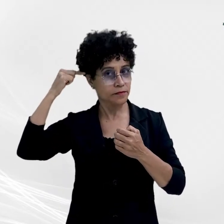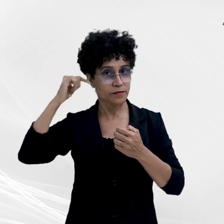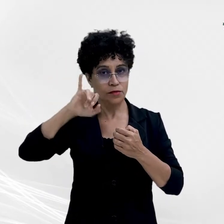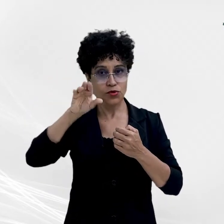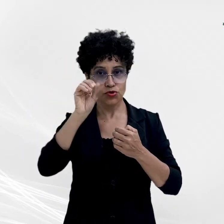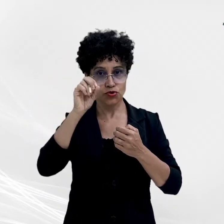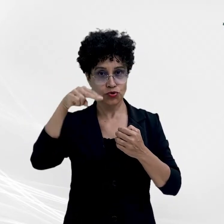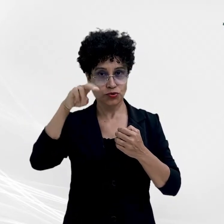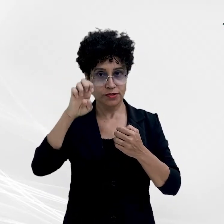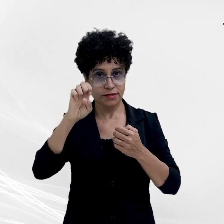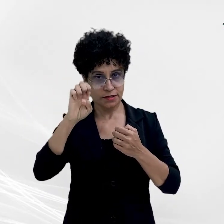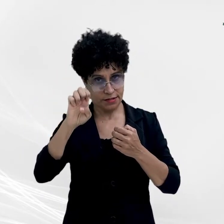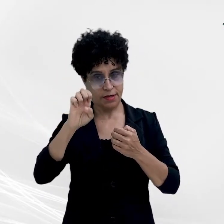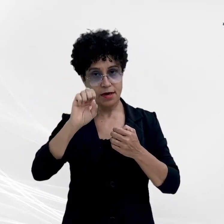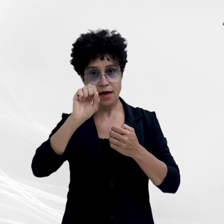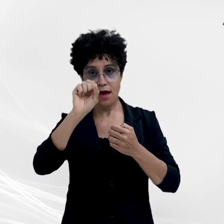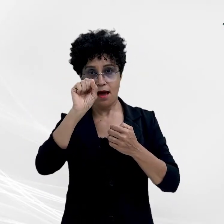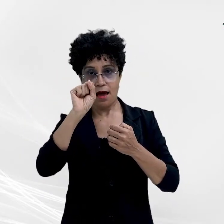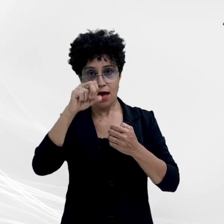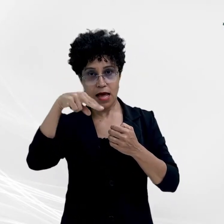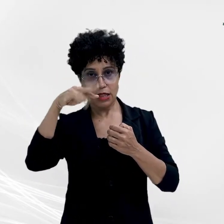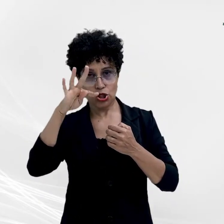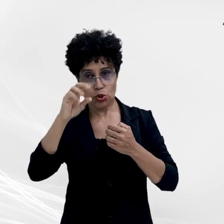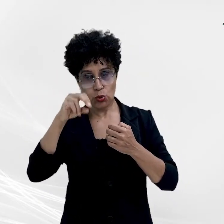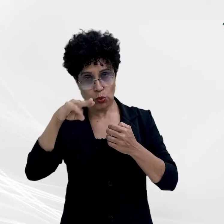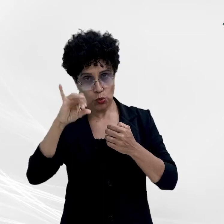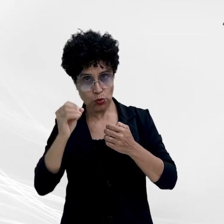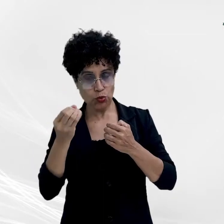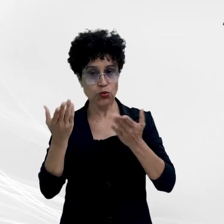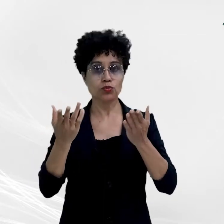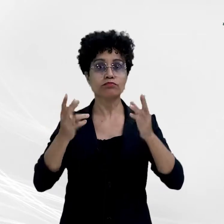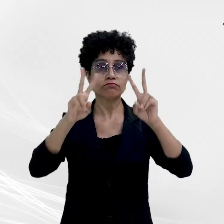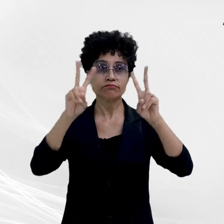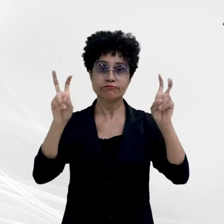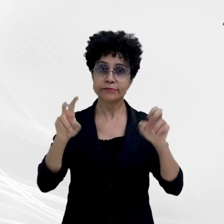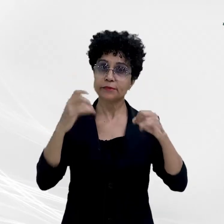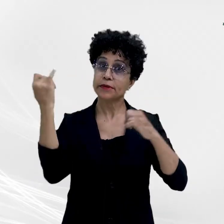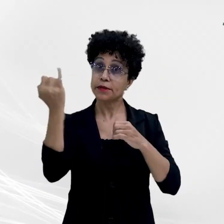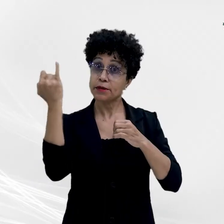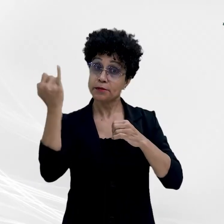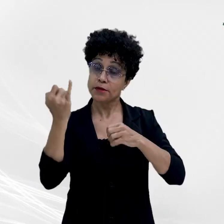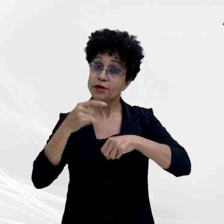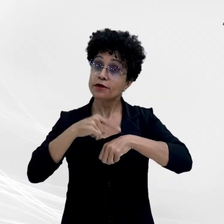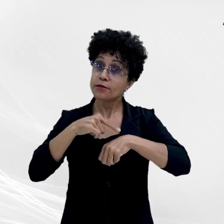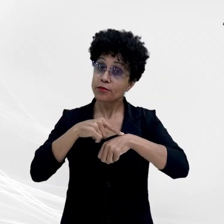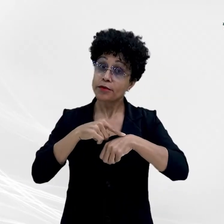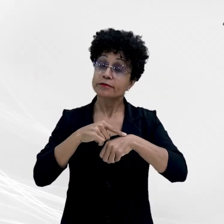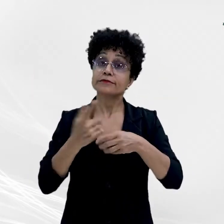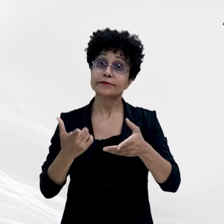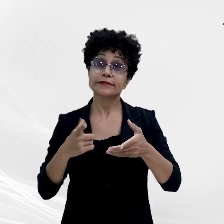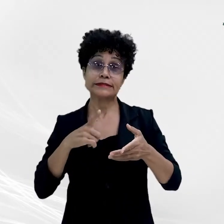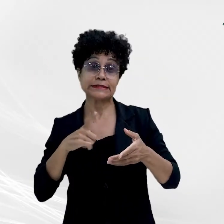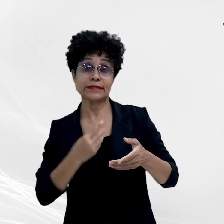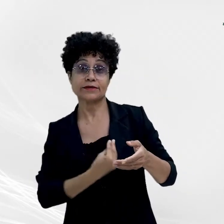Borges Pereira, destacou a importância do tema no momento pendular que vivemos e a busca por um